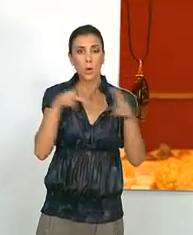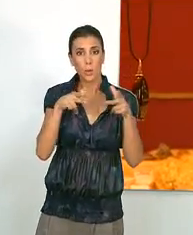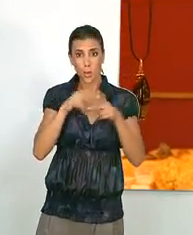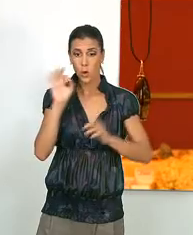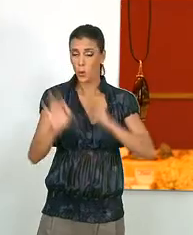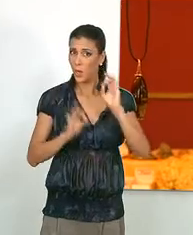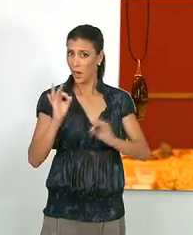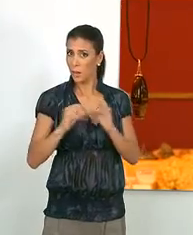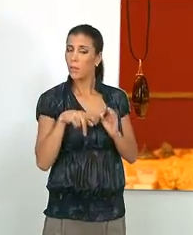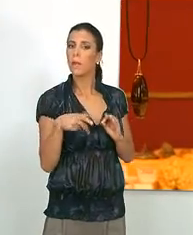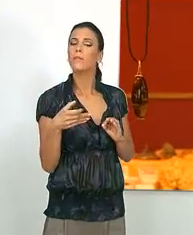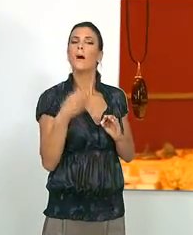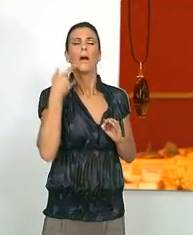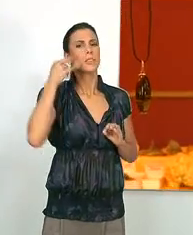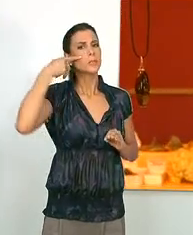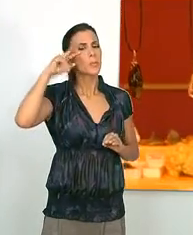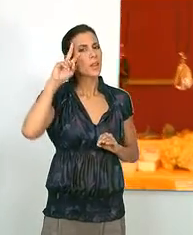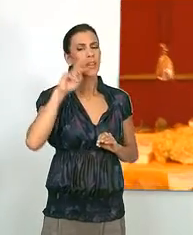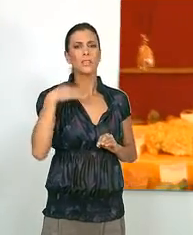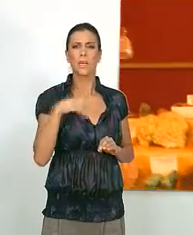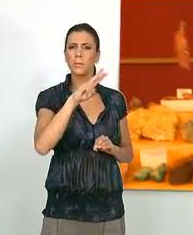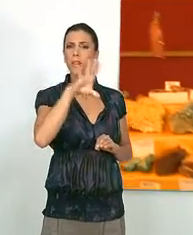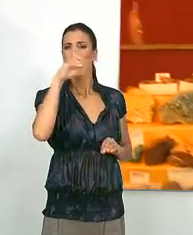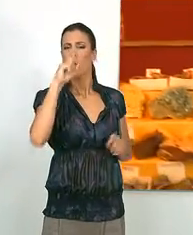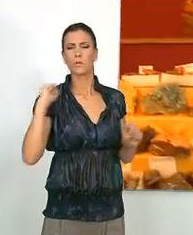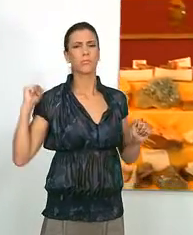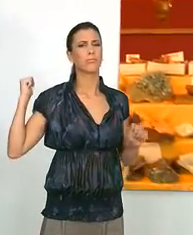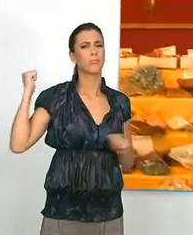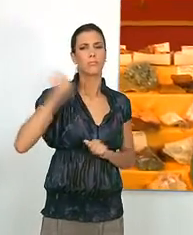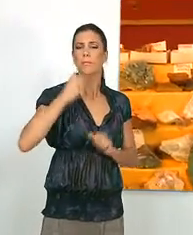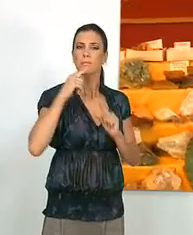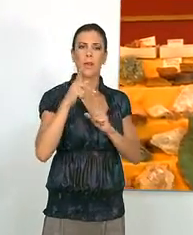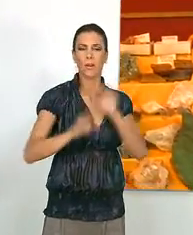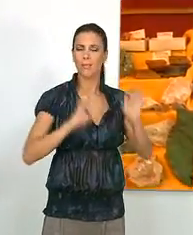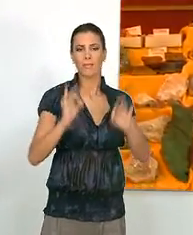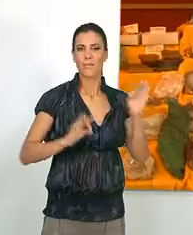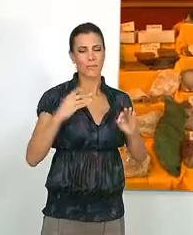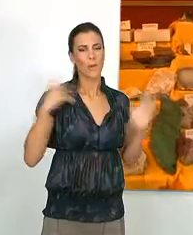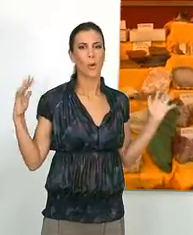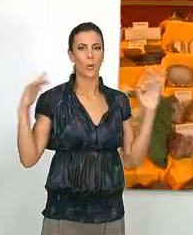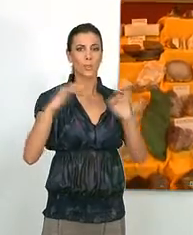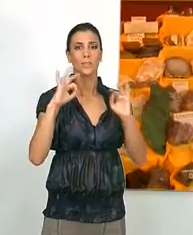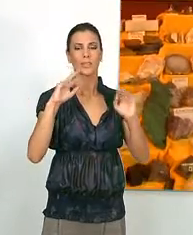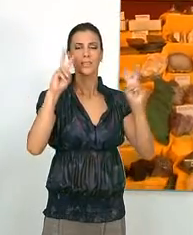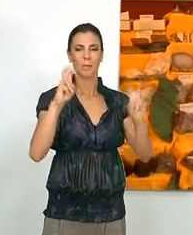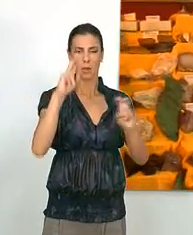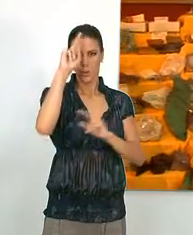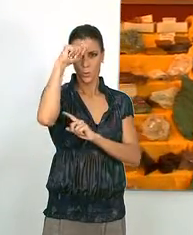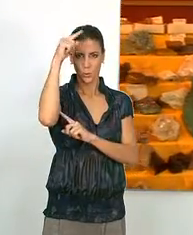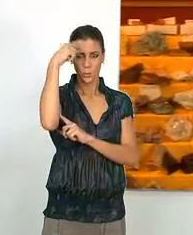organiza el evento tiene una experiencia de 25 años en la organización de este tipo de encuentros culturales. El